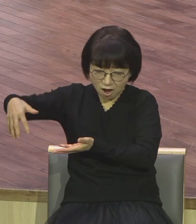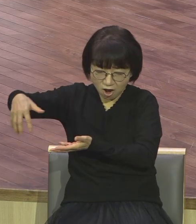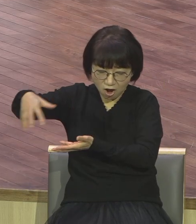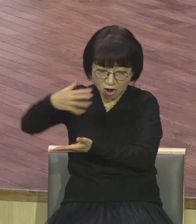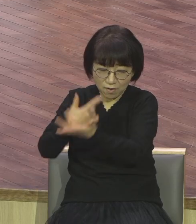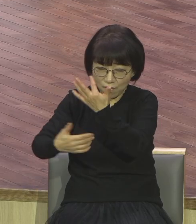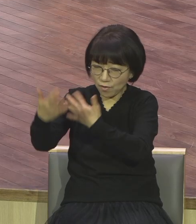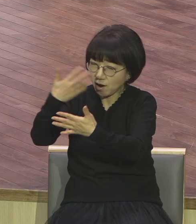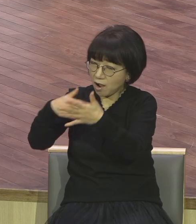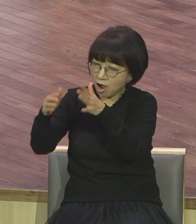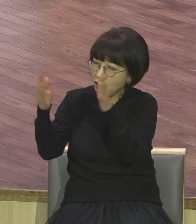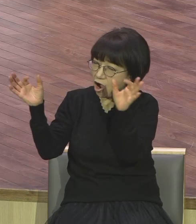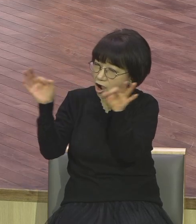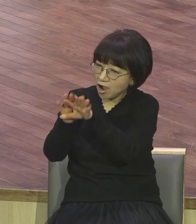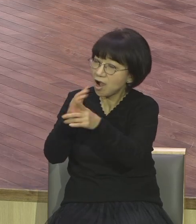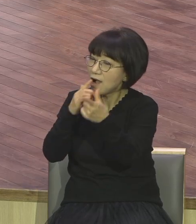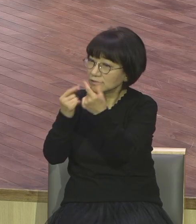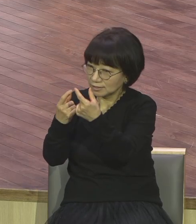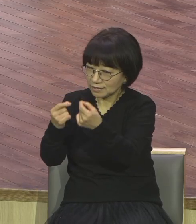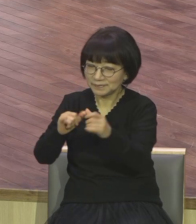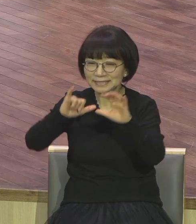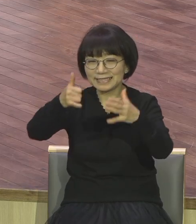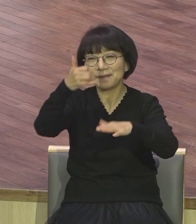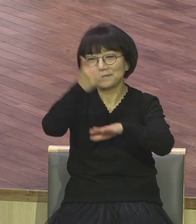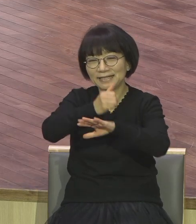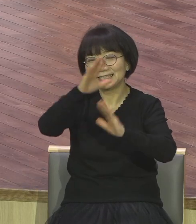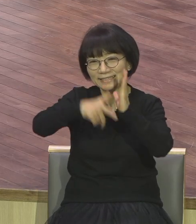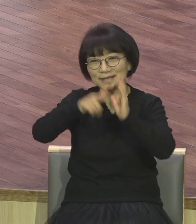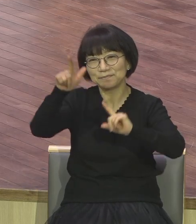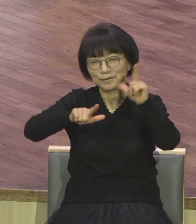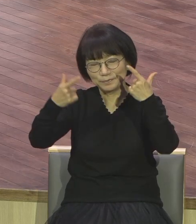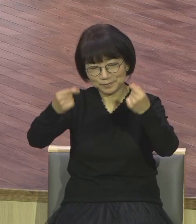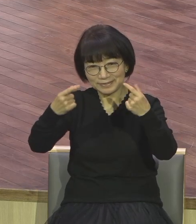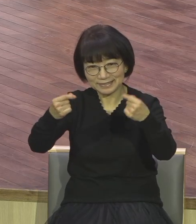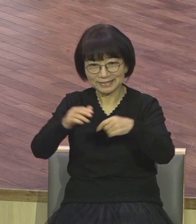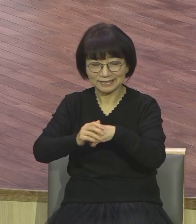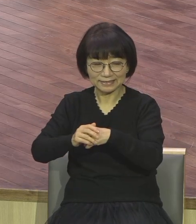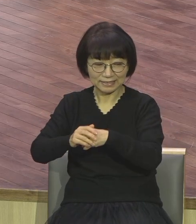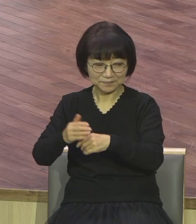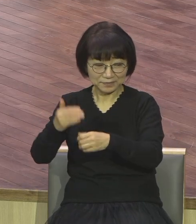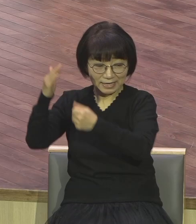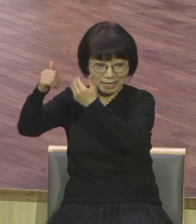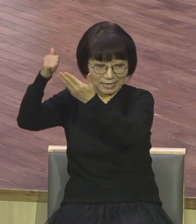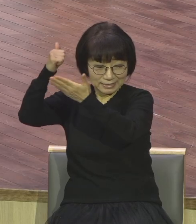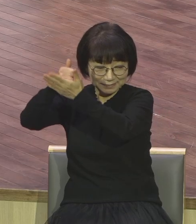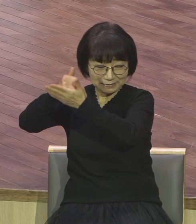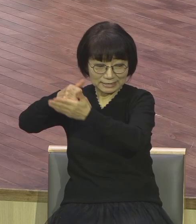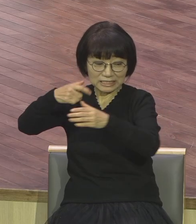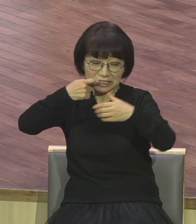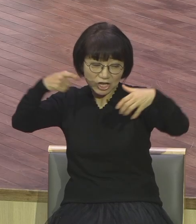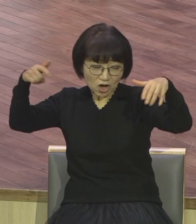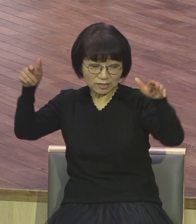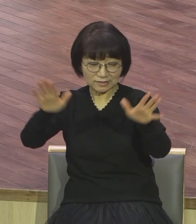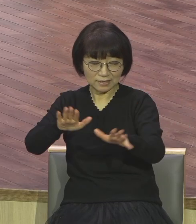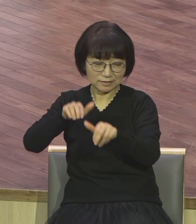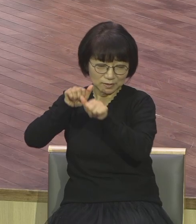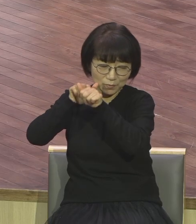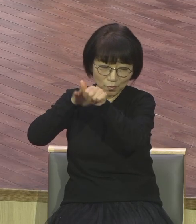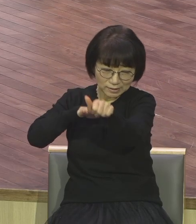끝에도 거라하리라 인자가 그 천사들을 보내리니 그들이 그 나라에서 모든 넘어지게 하는 것과